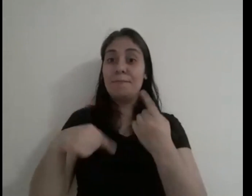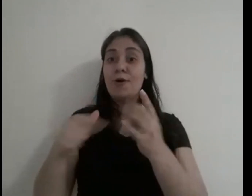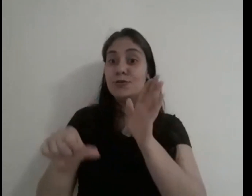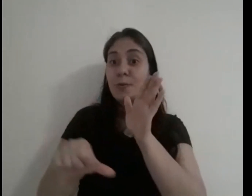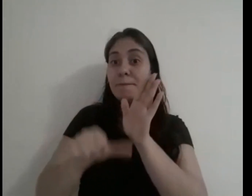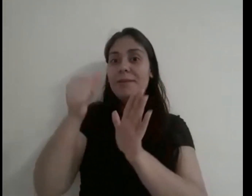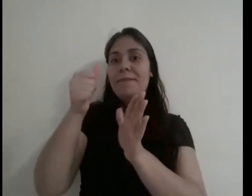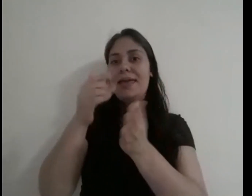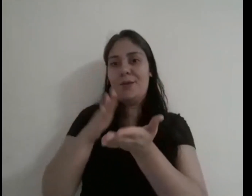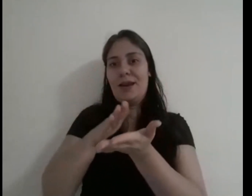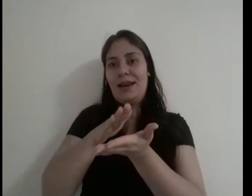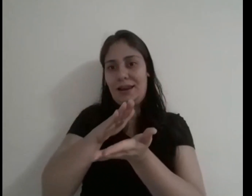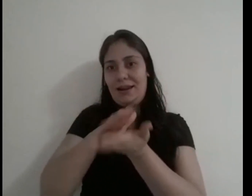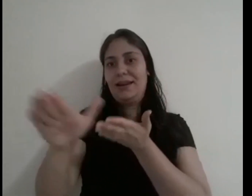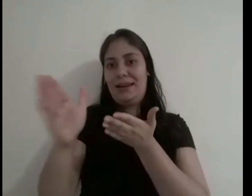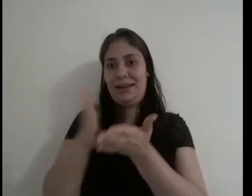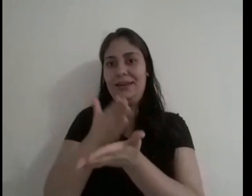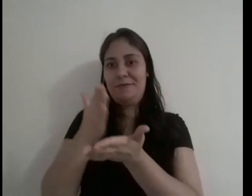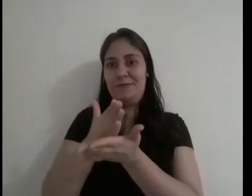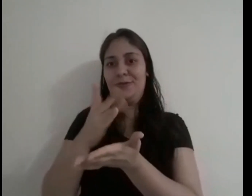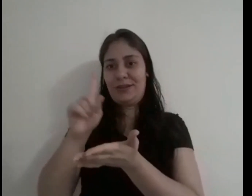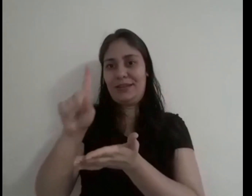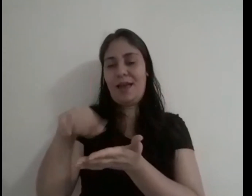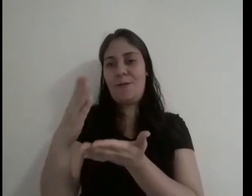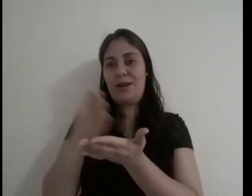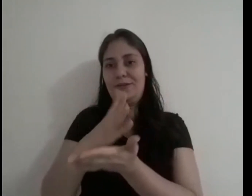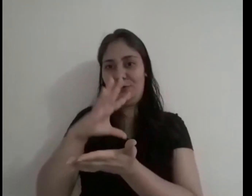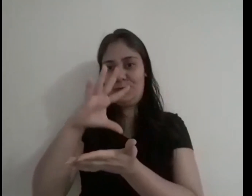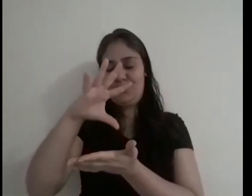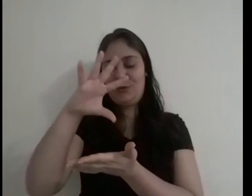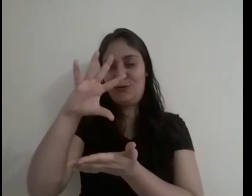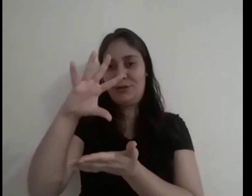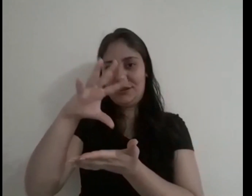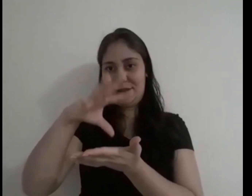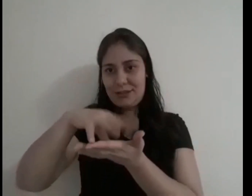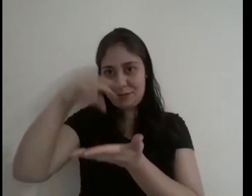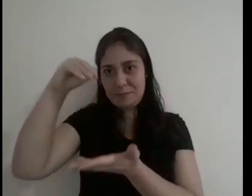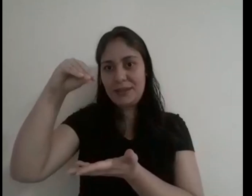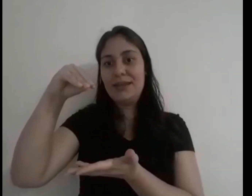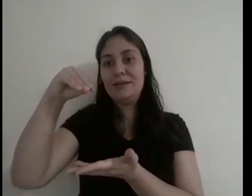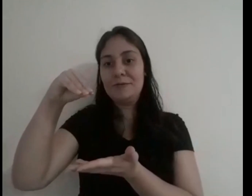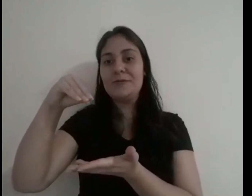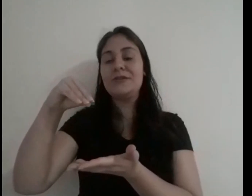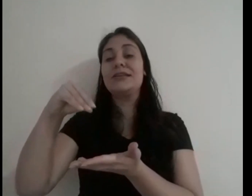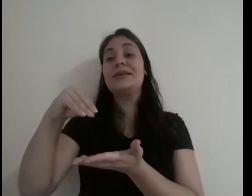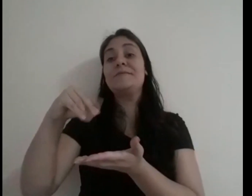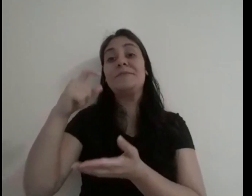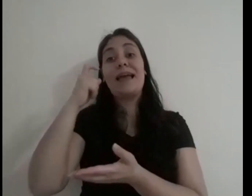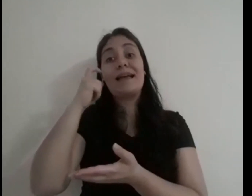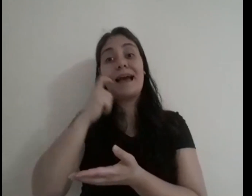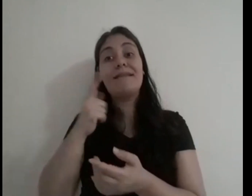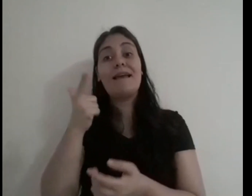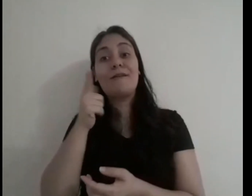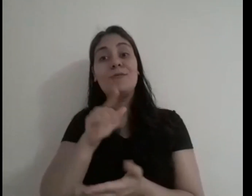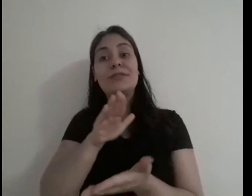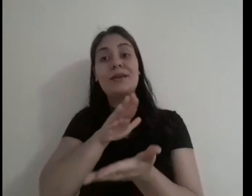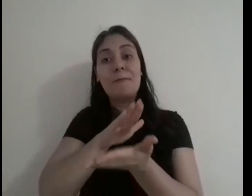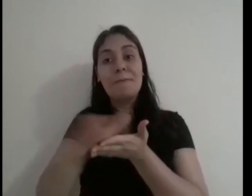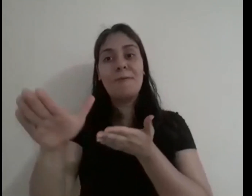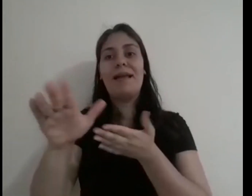Então, depois do primeiro livro que Kardec publicou, o livro dos espíritos, ele conseguiu publicar o